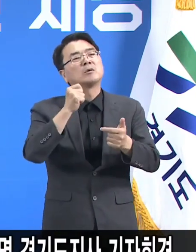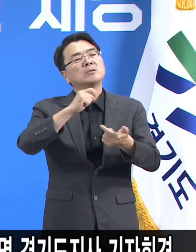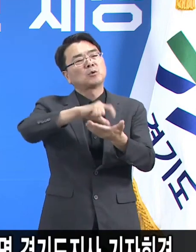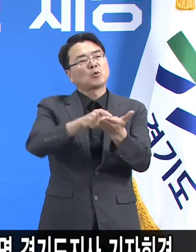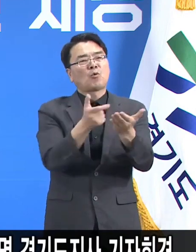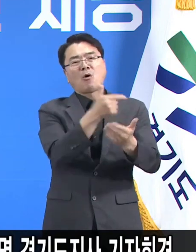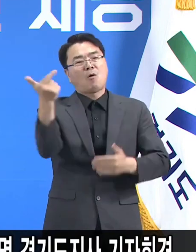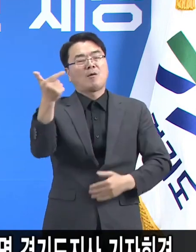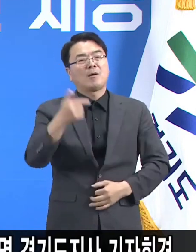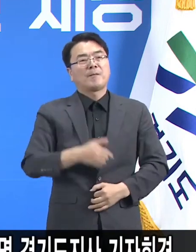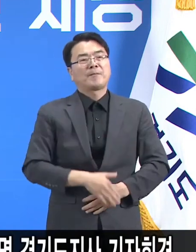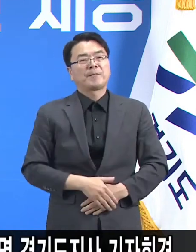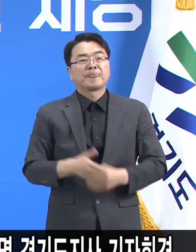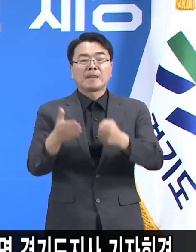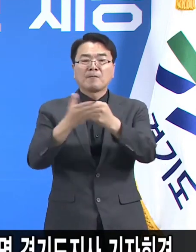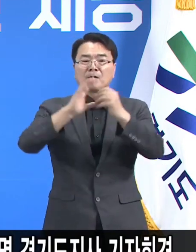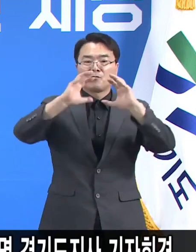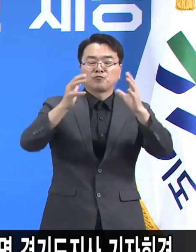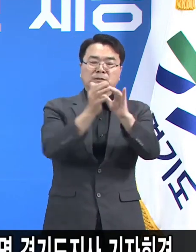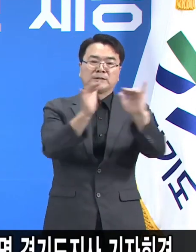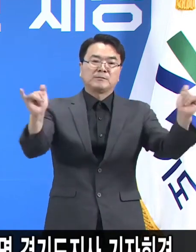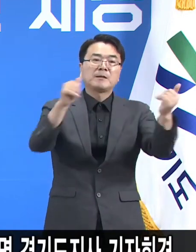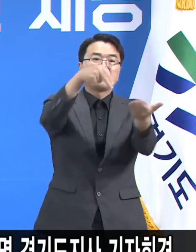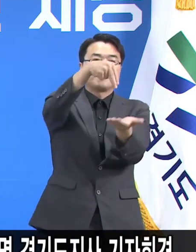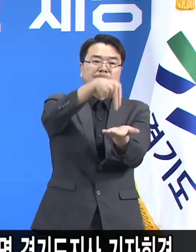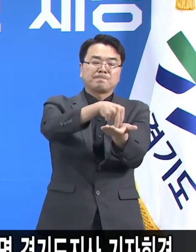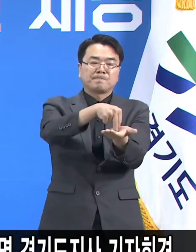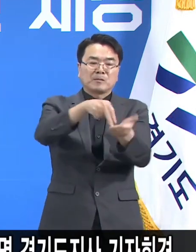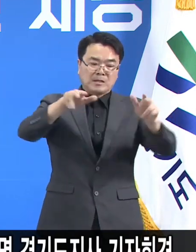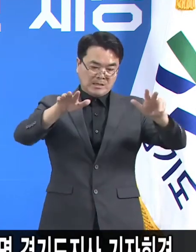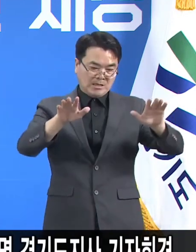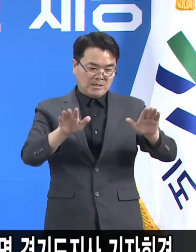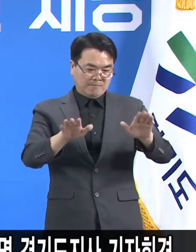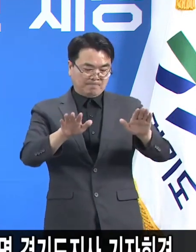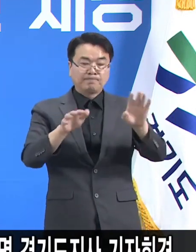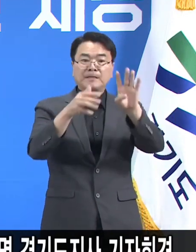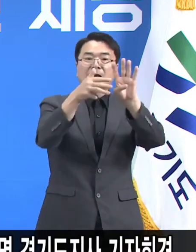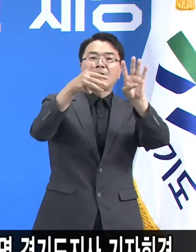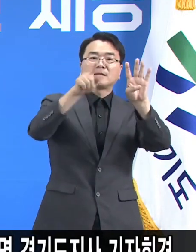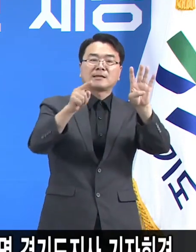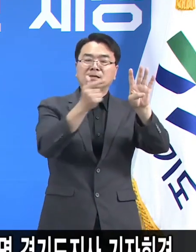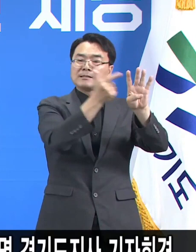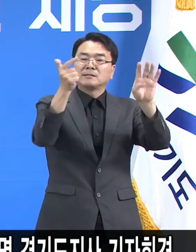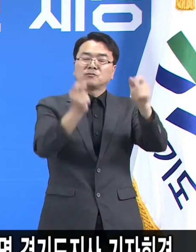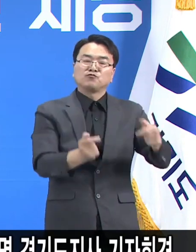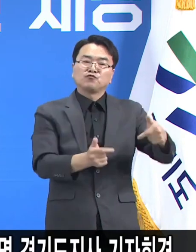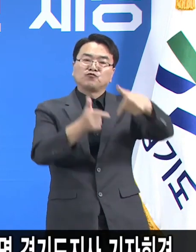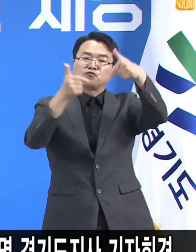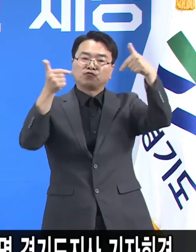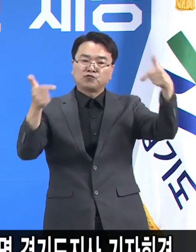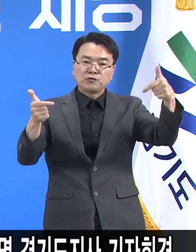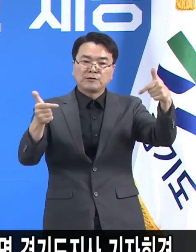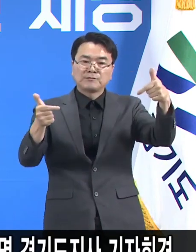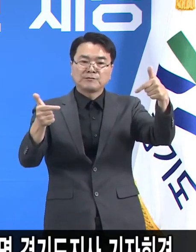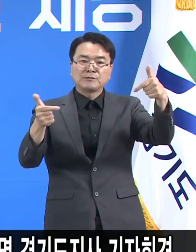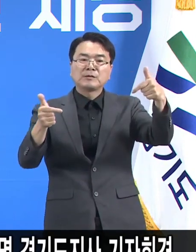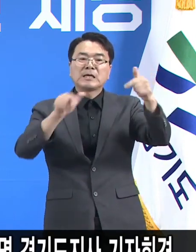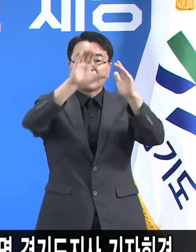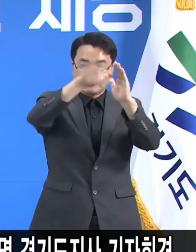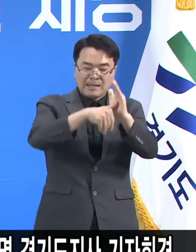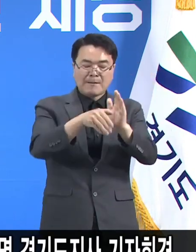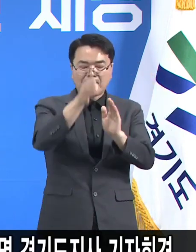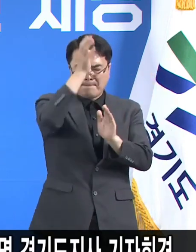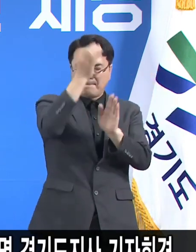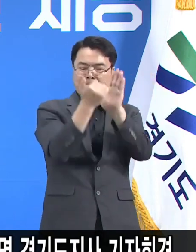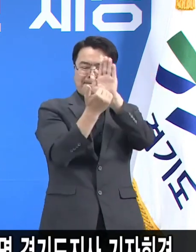결국 우리 국민들께서 얼마만큼이나 이번 4차 대유행에 대한 방역 행정에